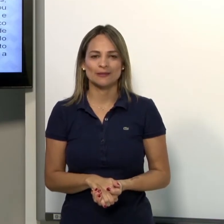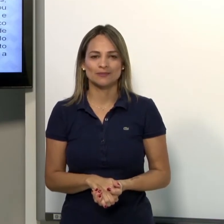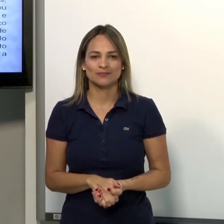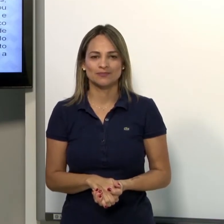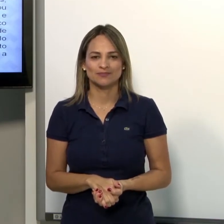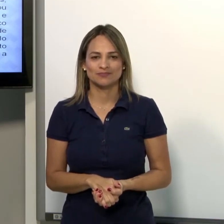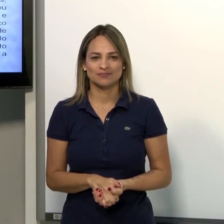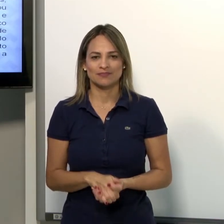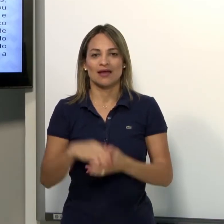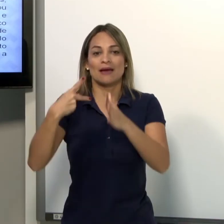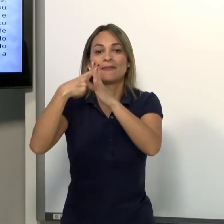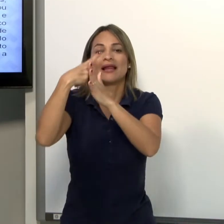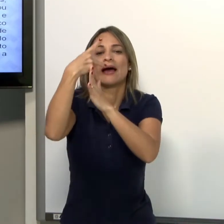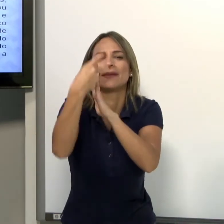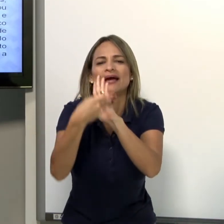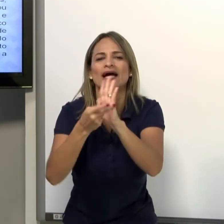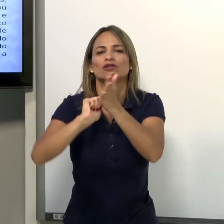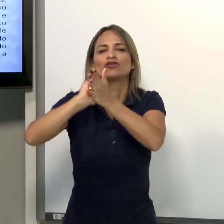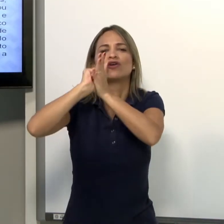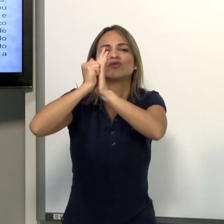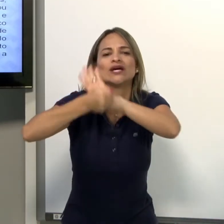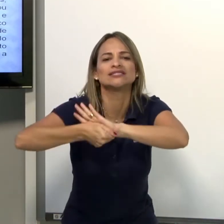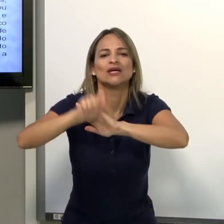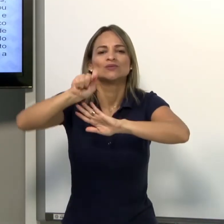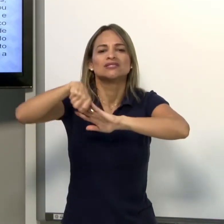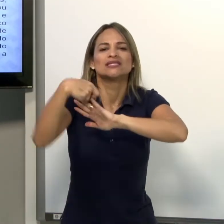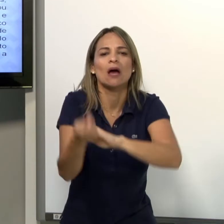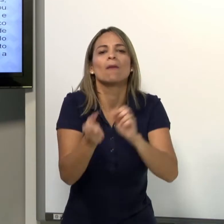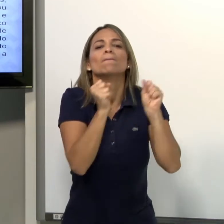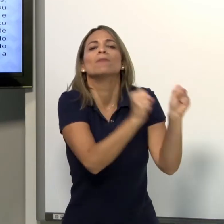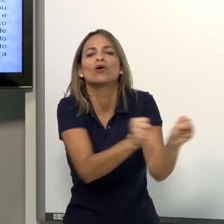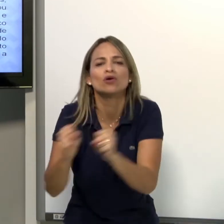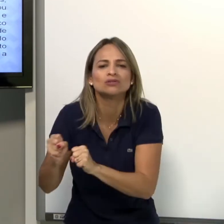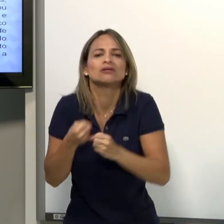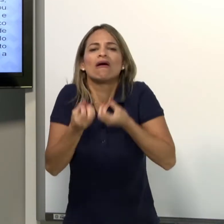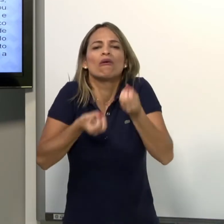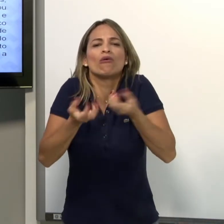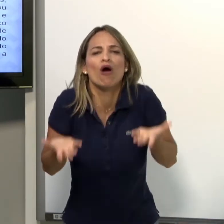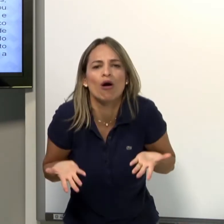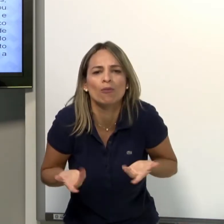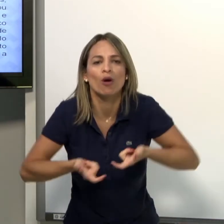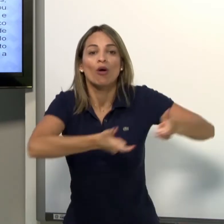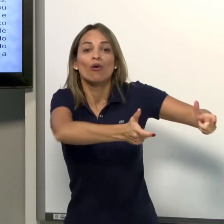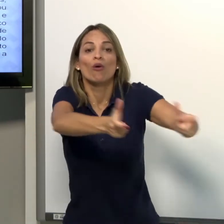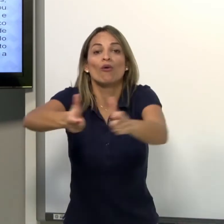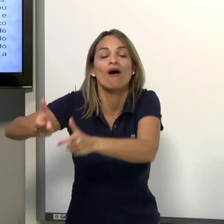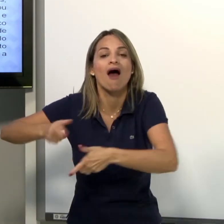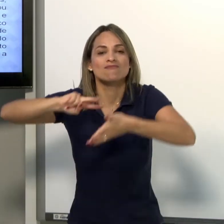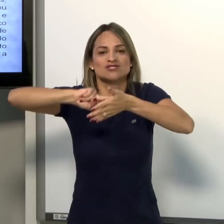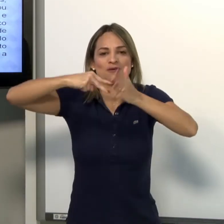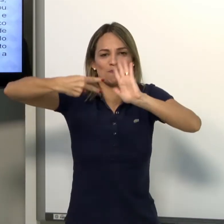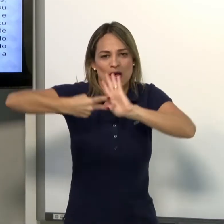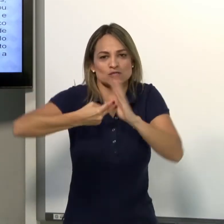Libras, por exemplo. Então, os parâmetros, as configurações nas línguas de sinais podem ser definidos.